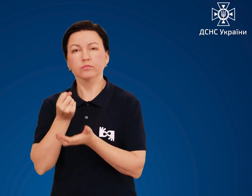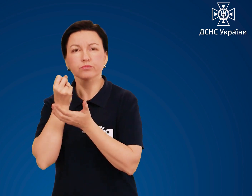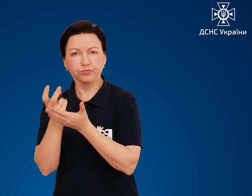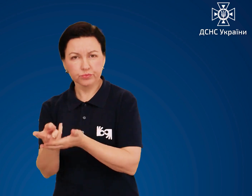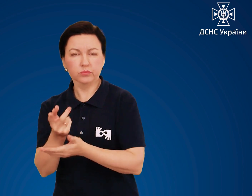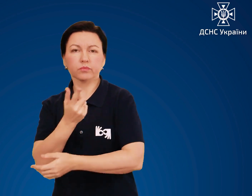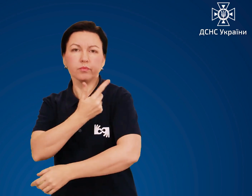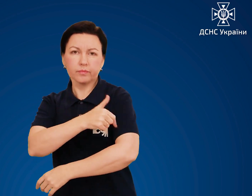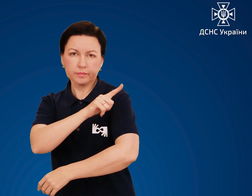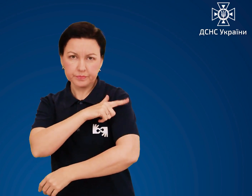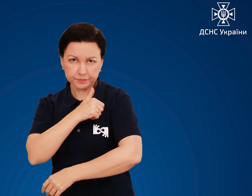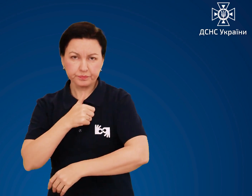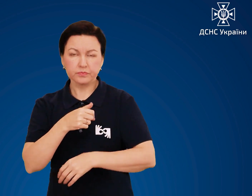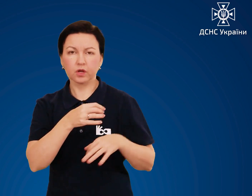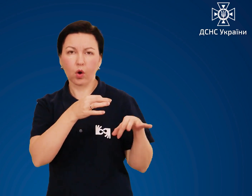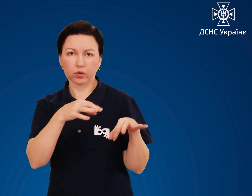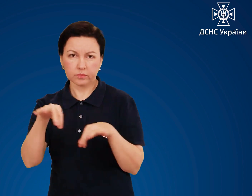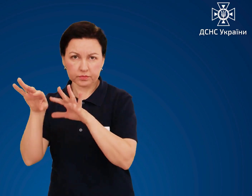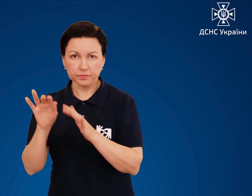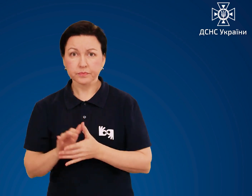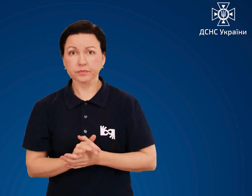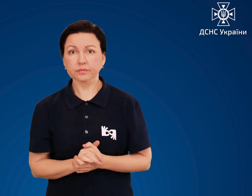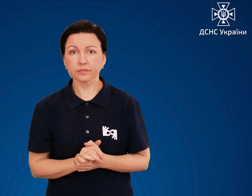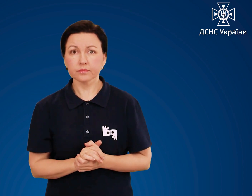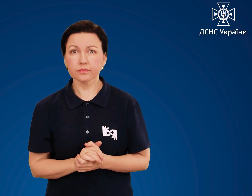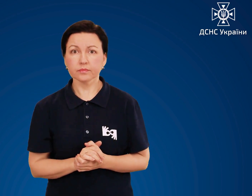до медичного закладу. Дякую перегляд! Дякую перегляд!